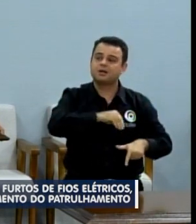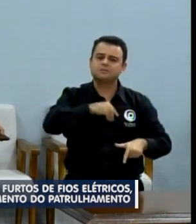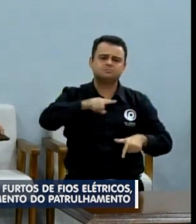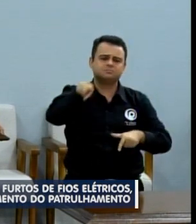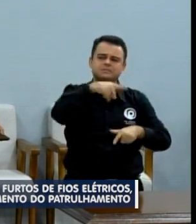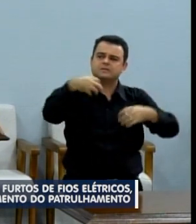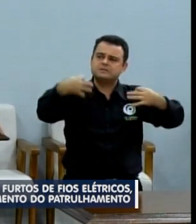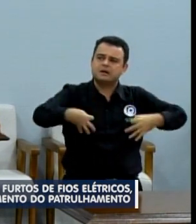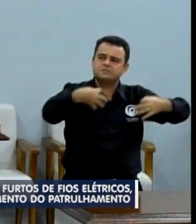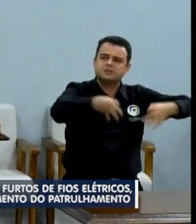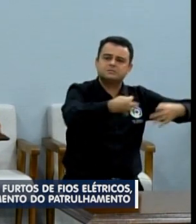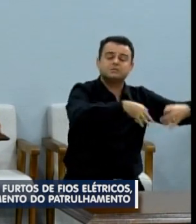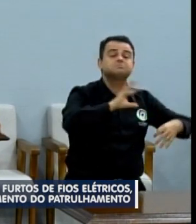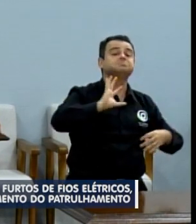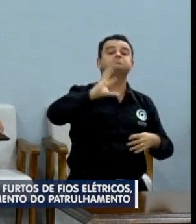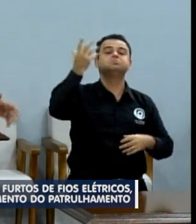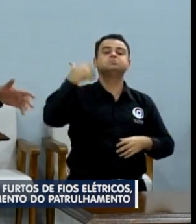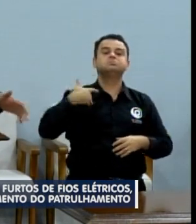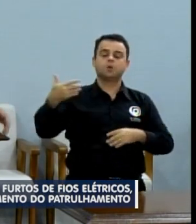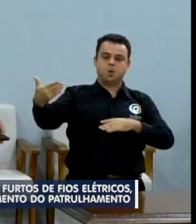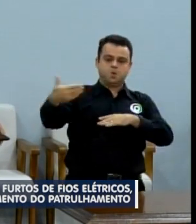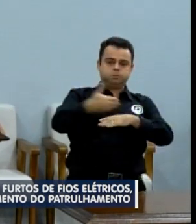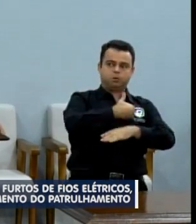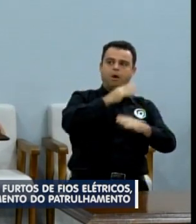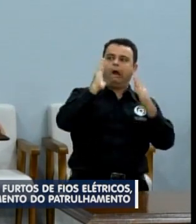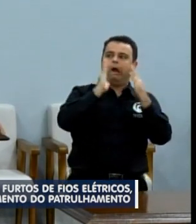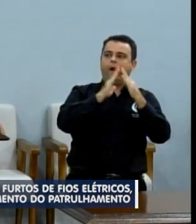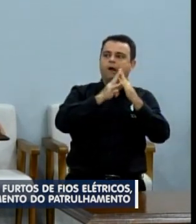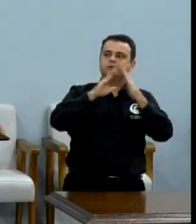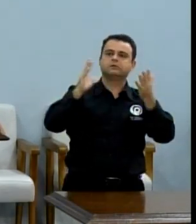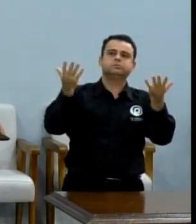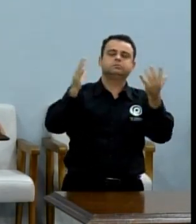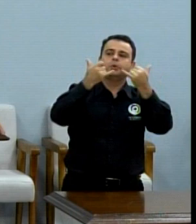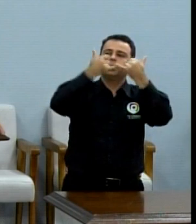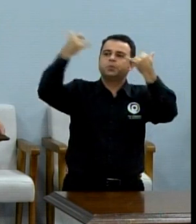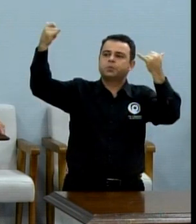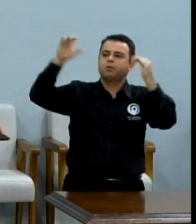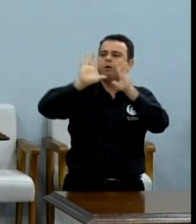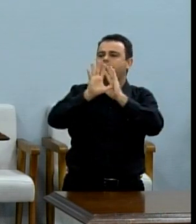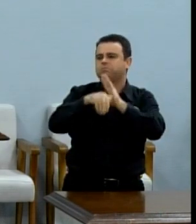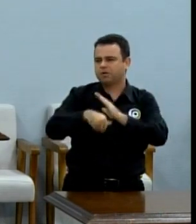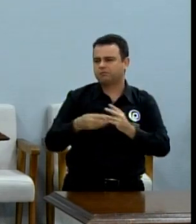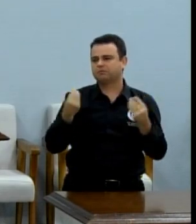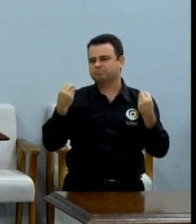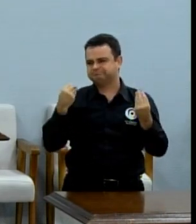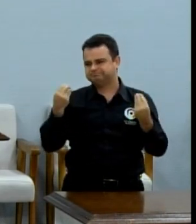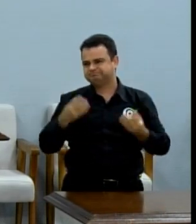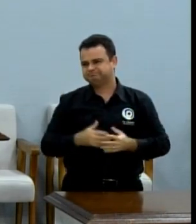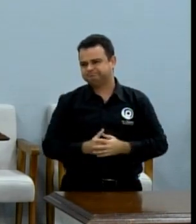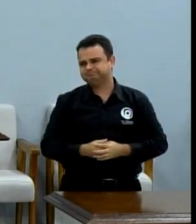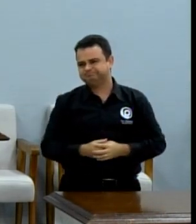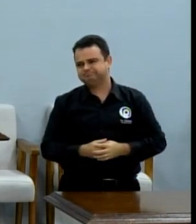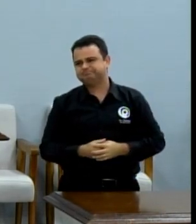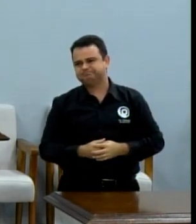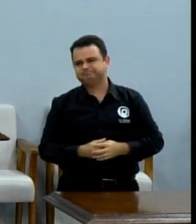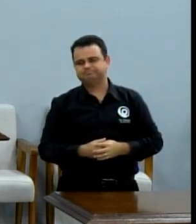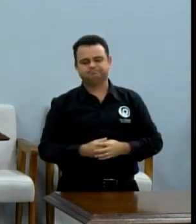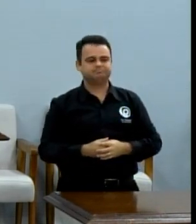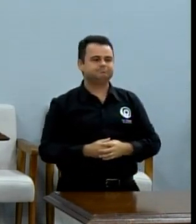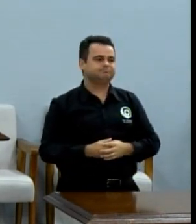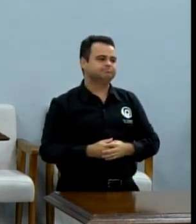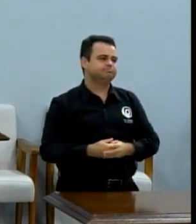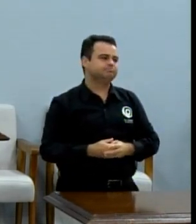furto, com esse roubo de energia de fio elétrico. Uma parte, vereador, nesse final de semana,